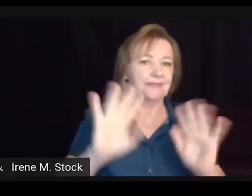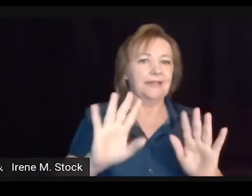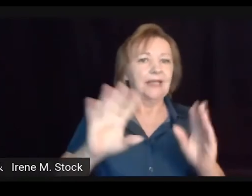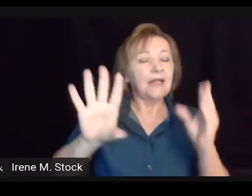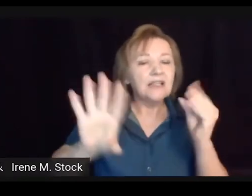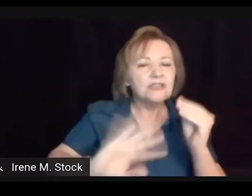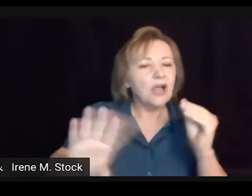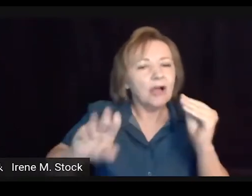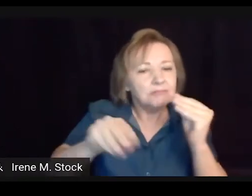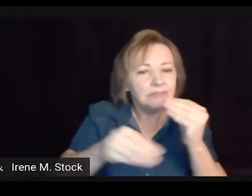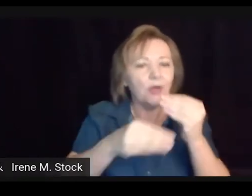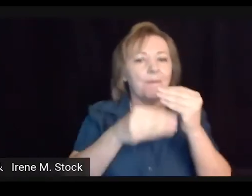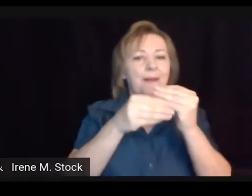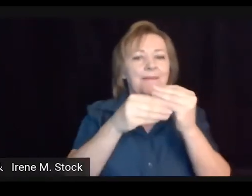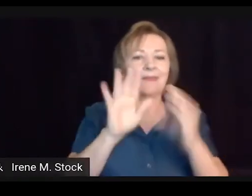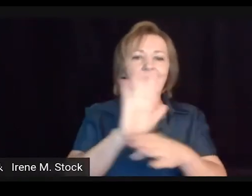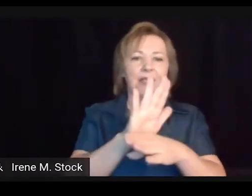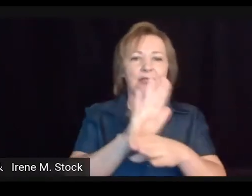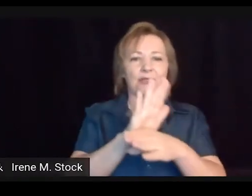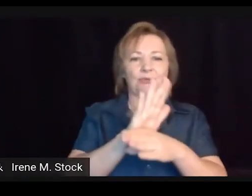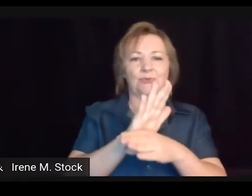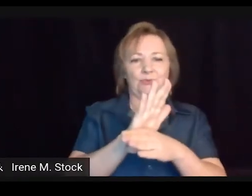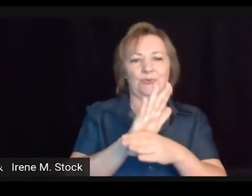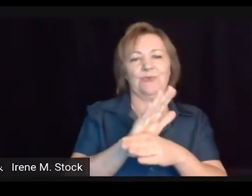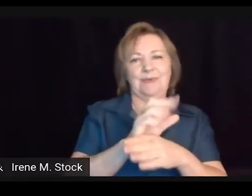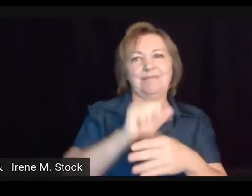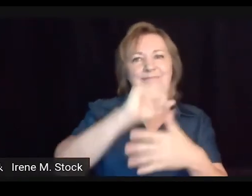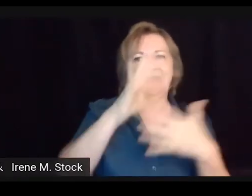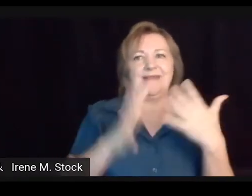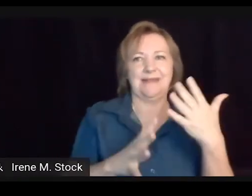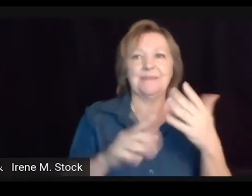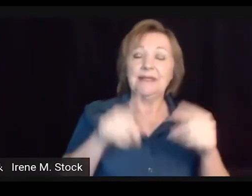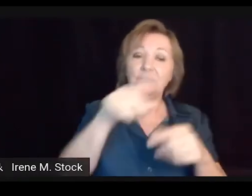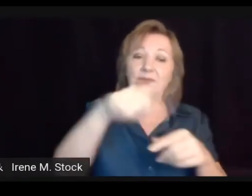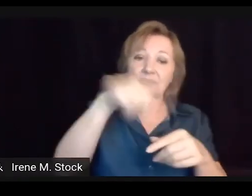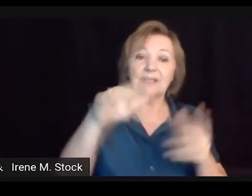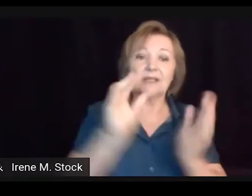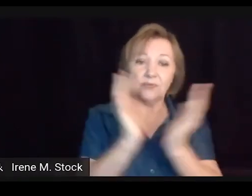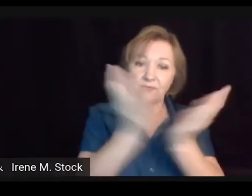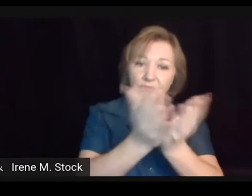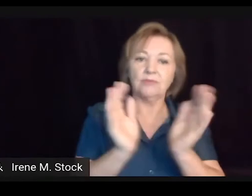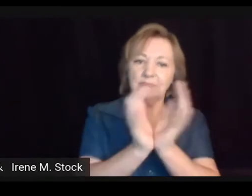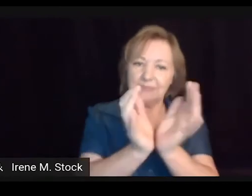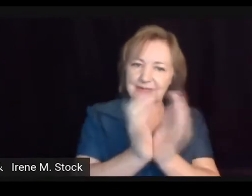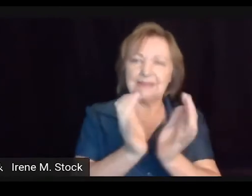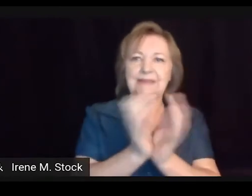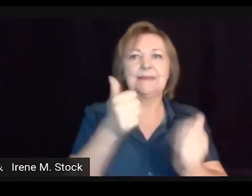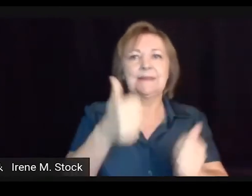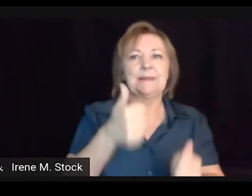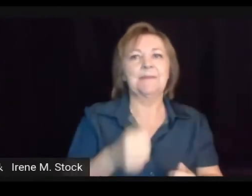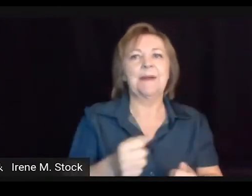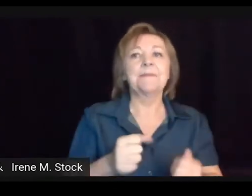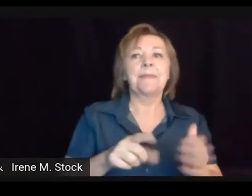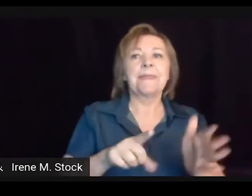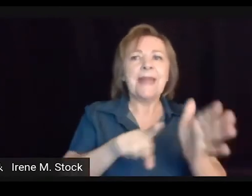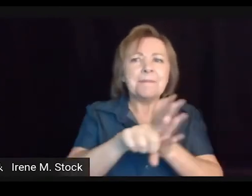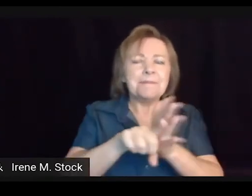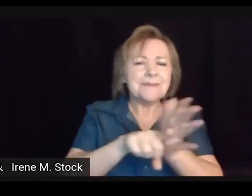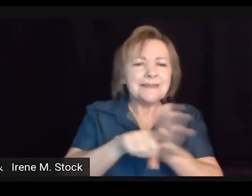para alguns dados, assim. Então, ele ajuda, mas ele não é a Libras. Então, eu peço para que vocês